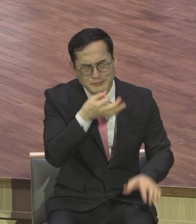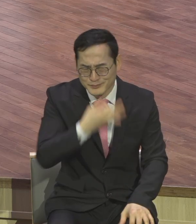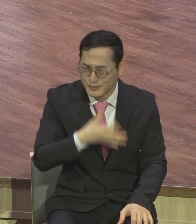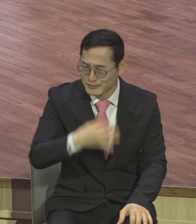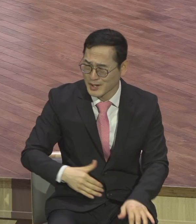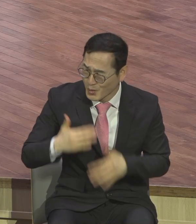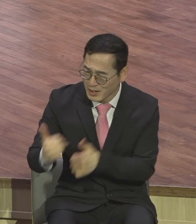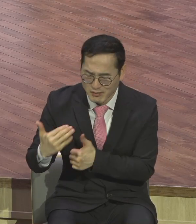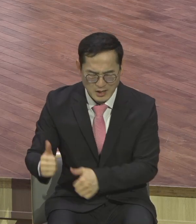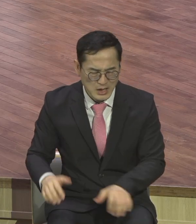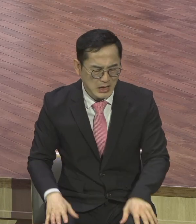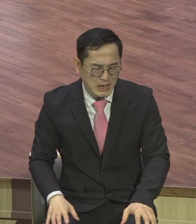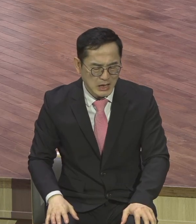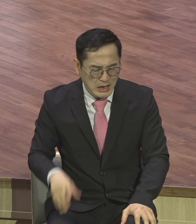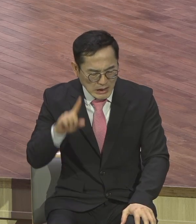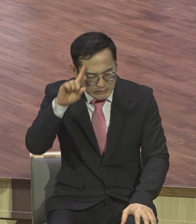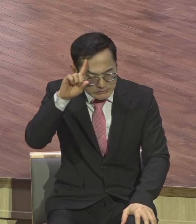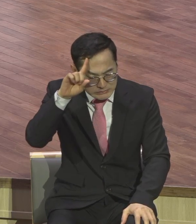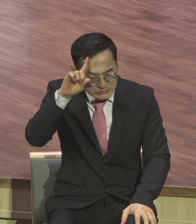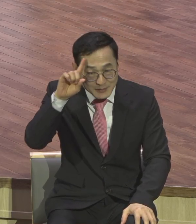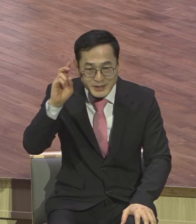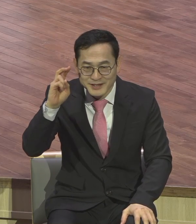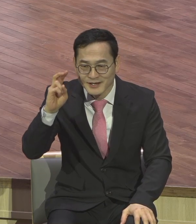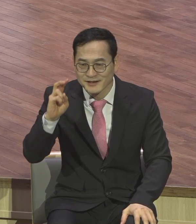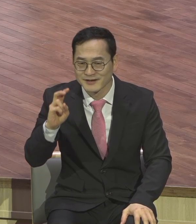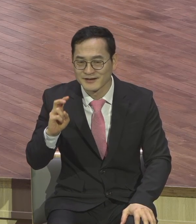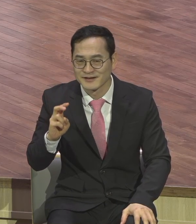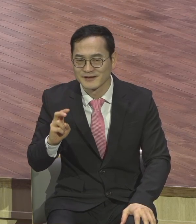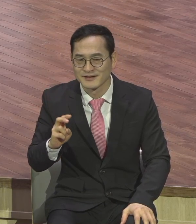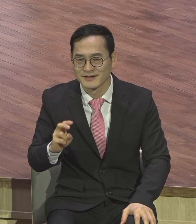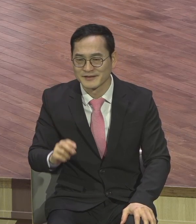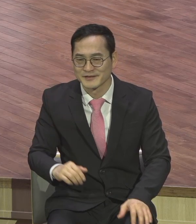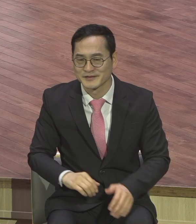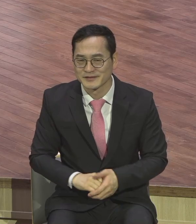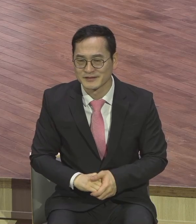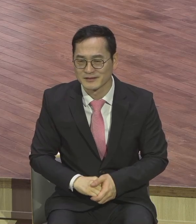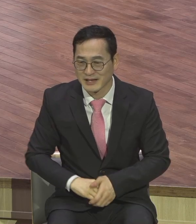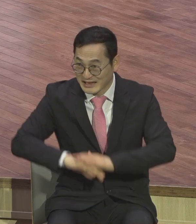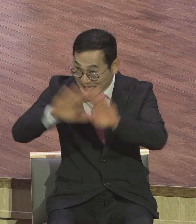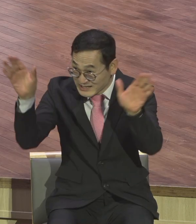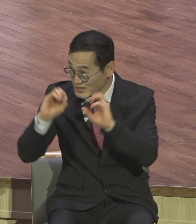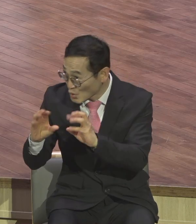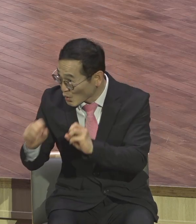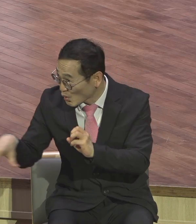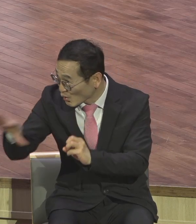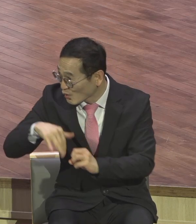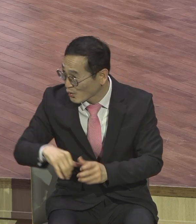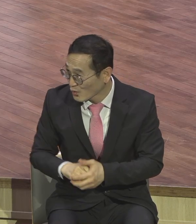그렇게 할 일이 없나 벌금 대낮에 그렇습니까